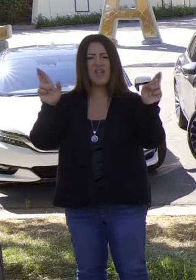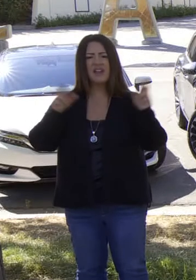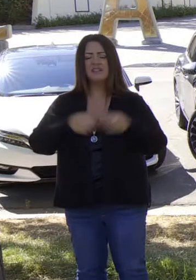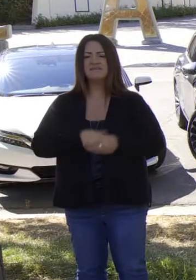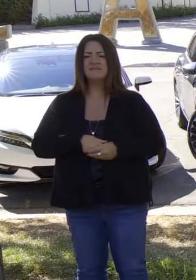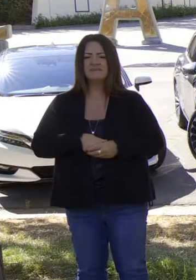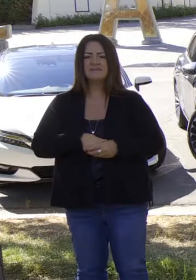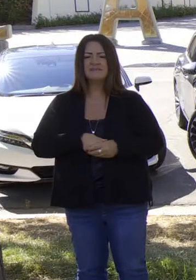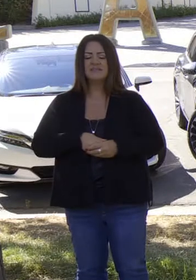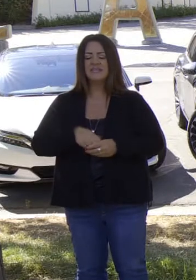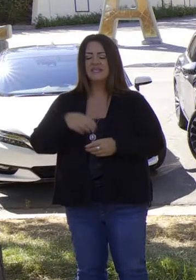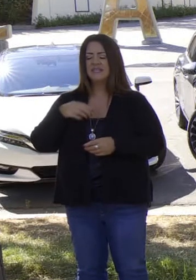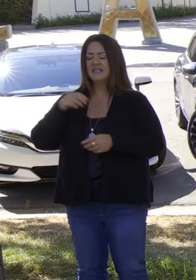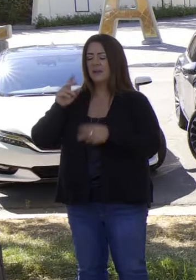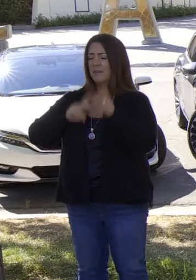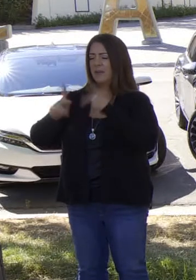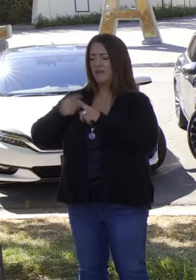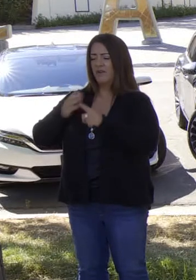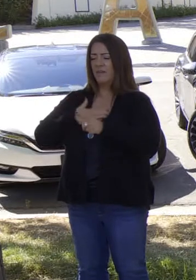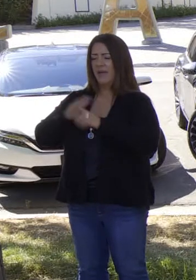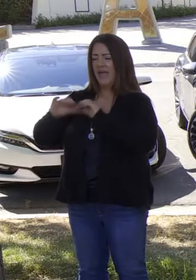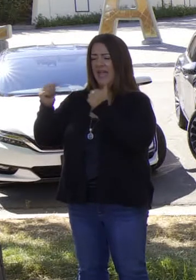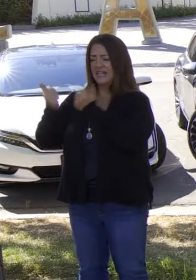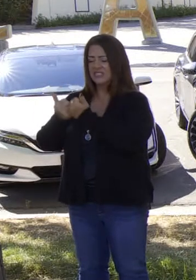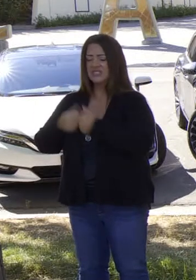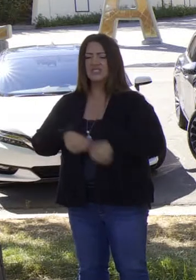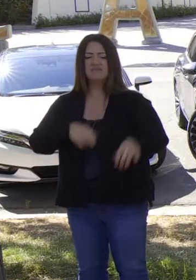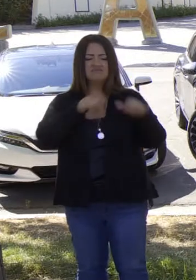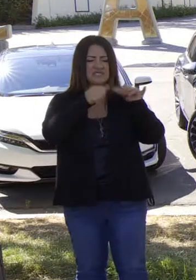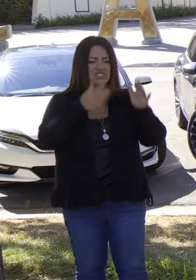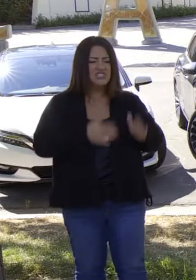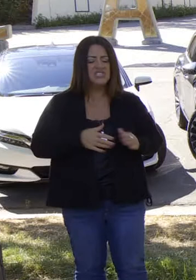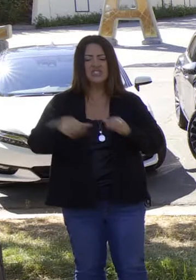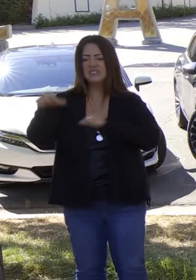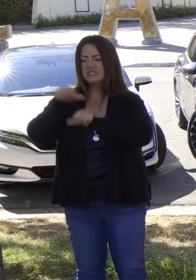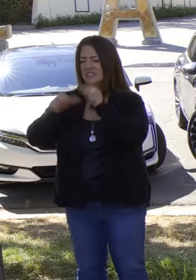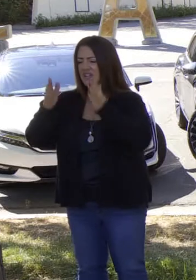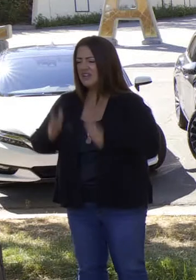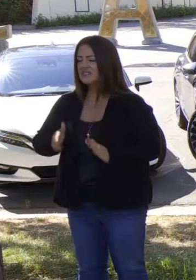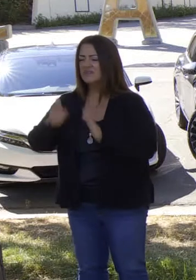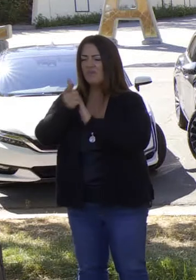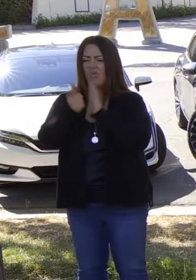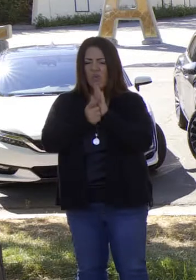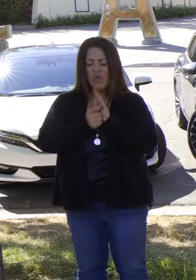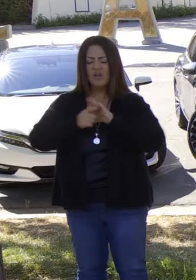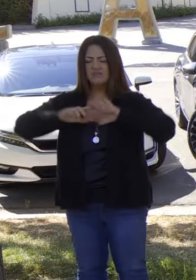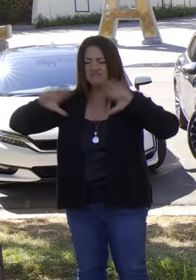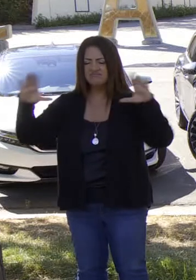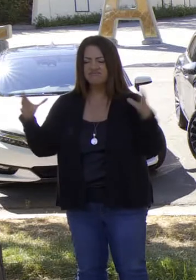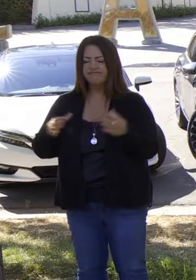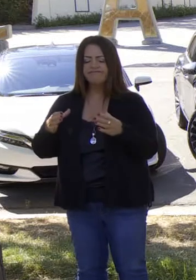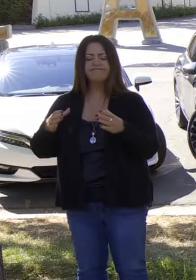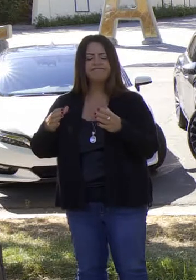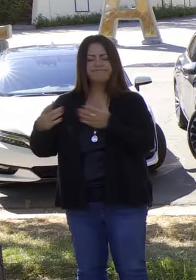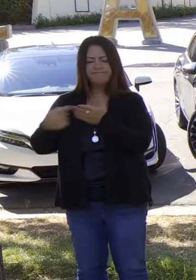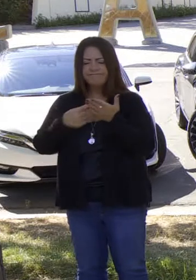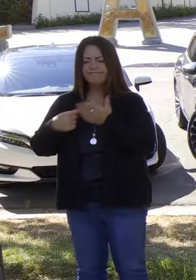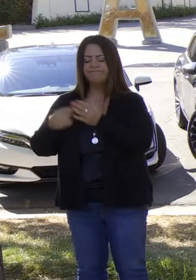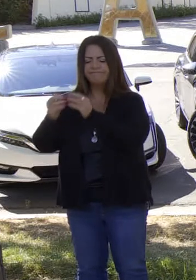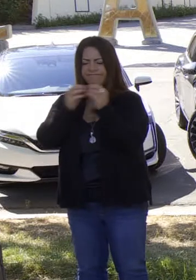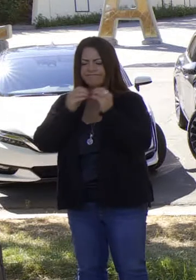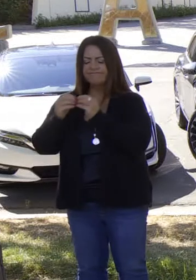y estábamos listos los que trabajan en mi agencia, ingenieros, científicos, abogados, por supuesto.